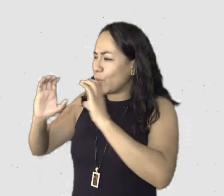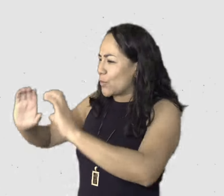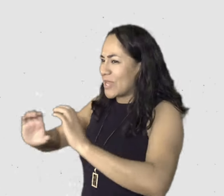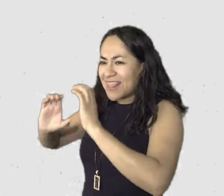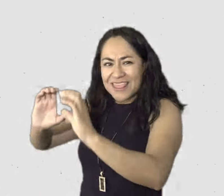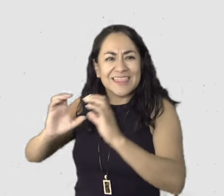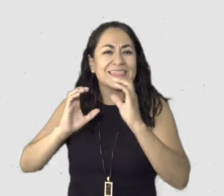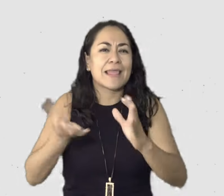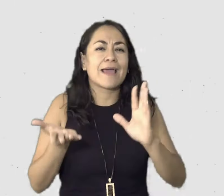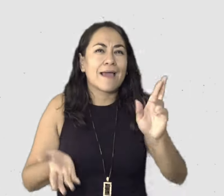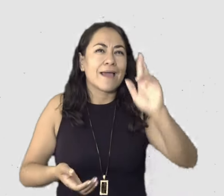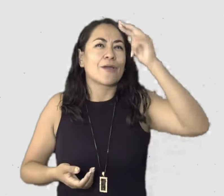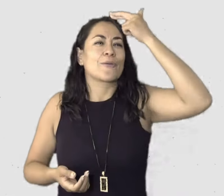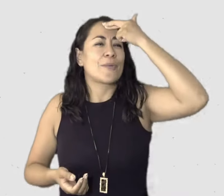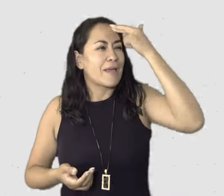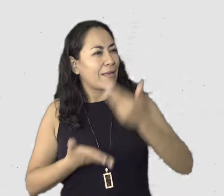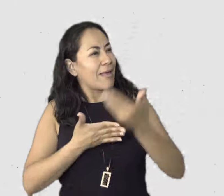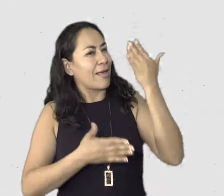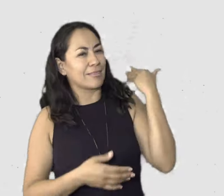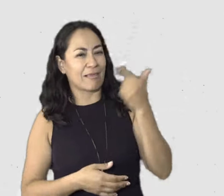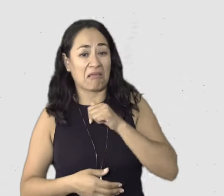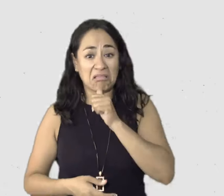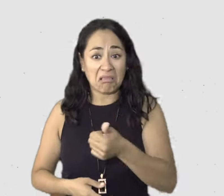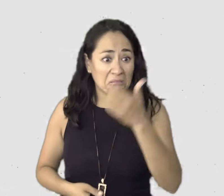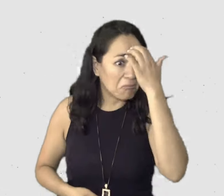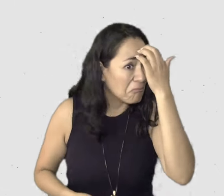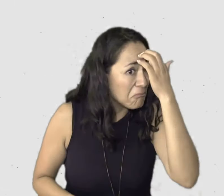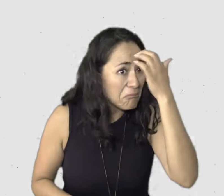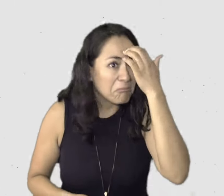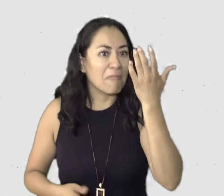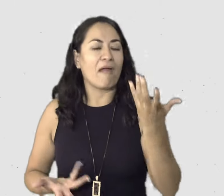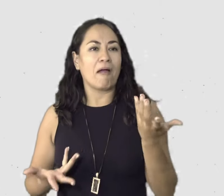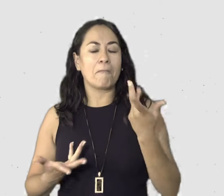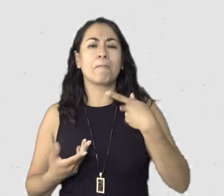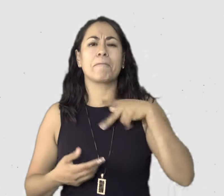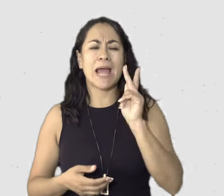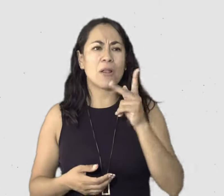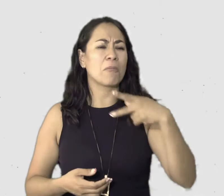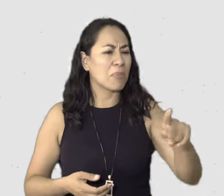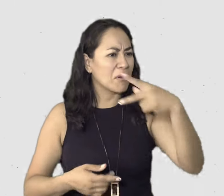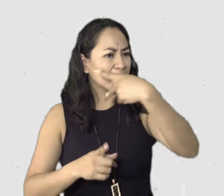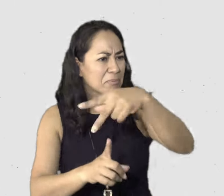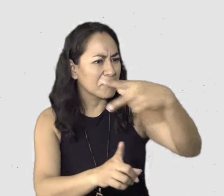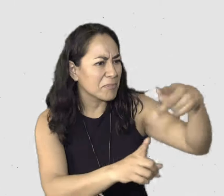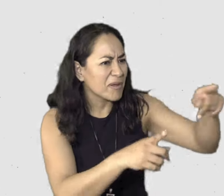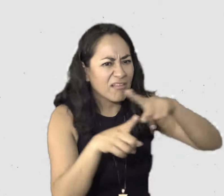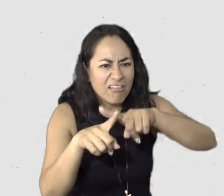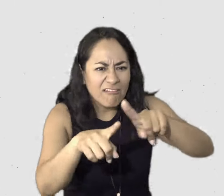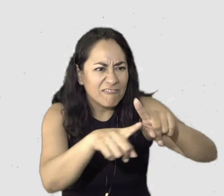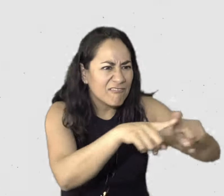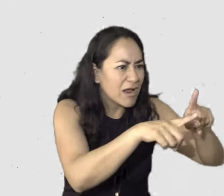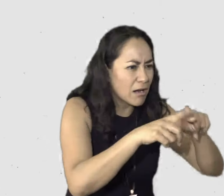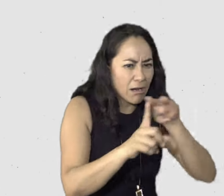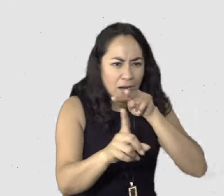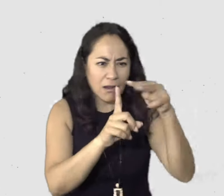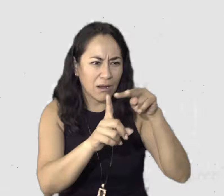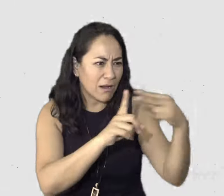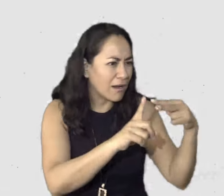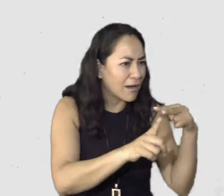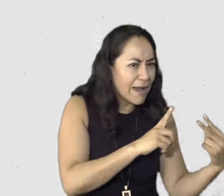después que las conocí a ellas fui entendiendo un poquito el punto de vista de cada una y cómo son sus circunstancias y puedes entender qué